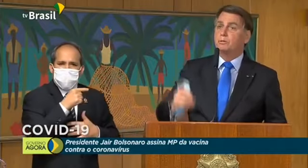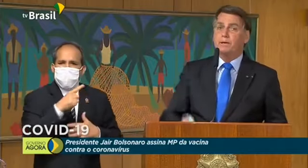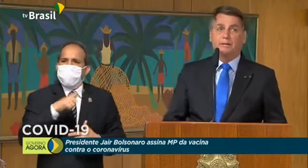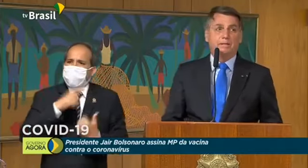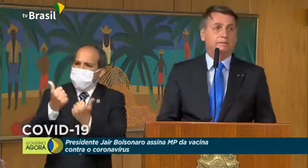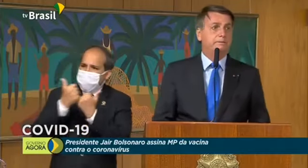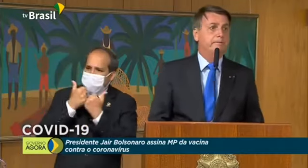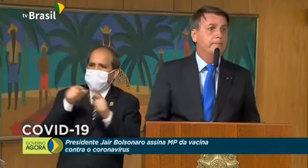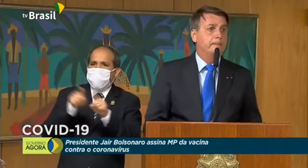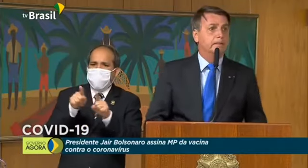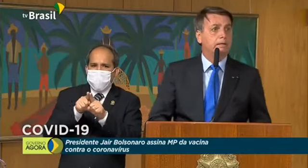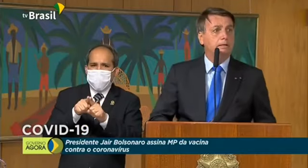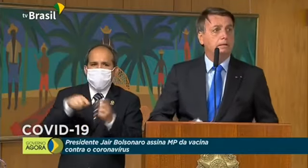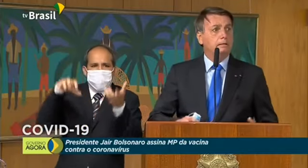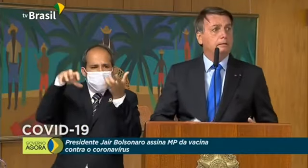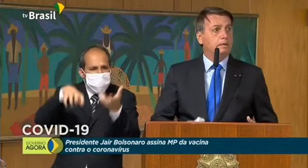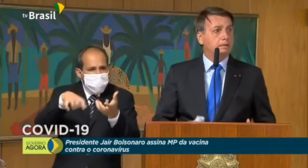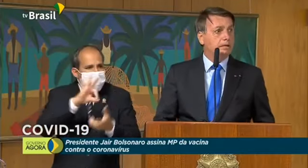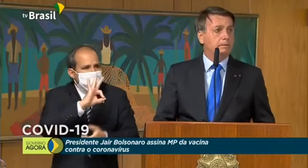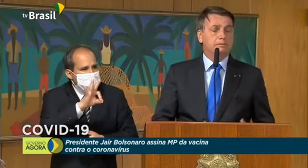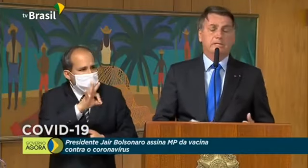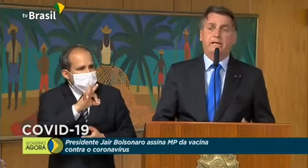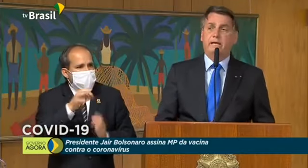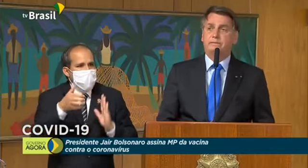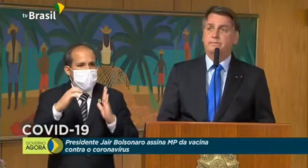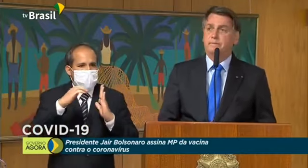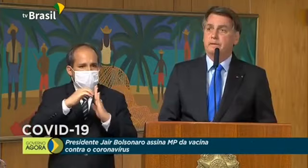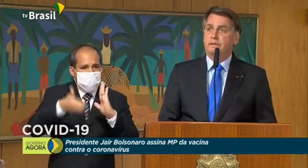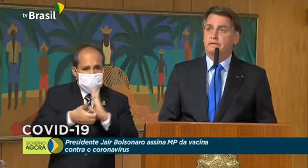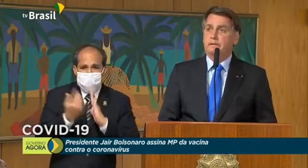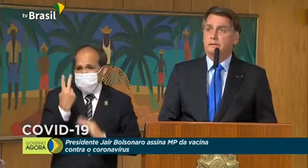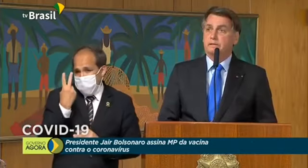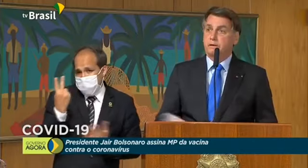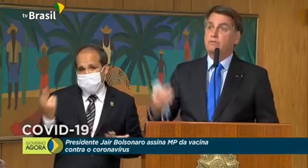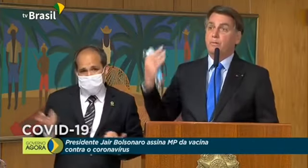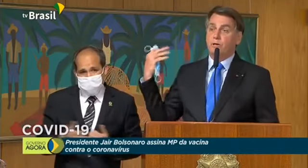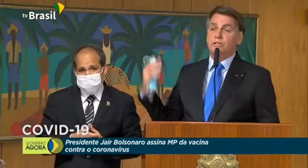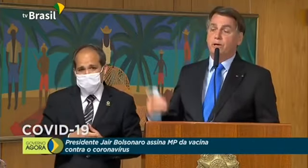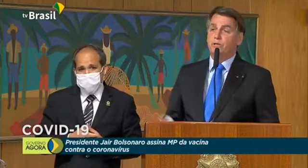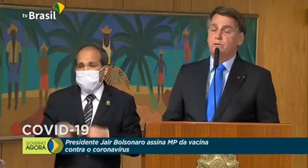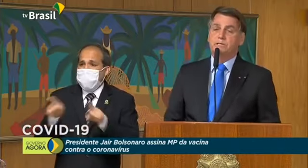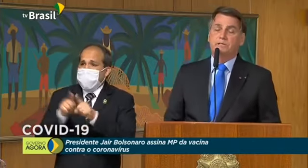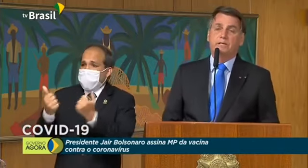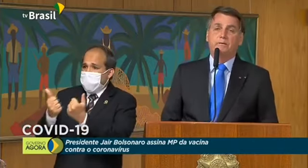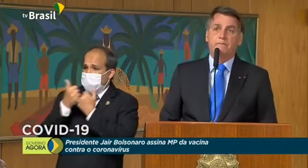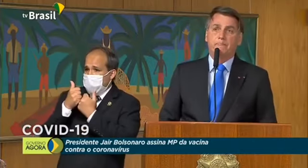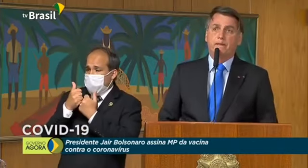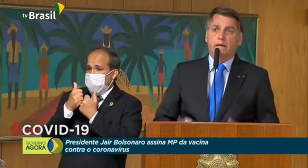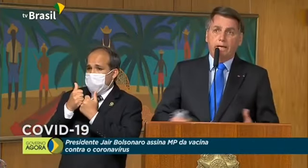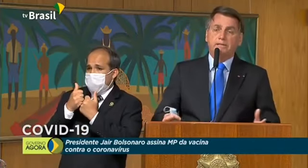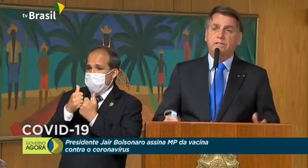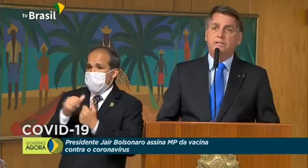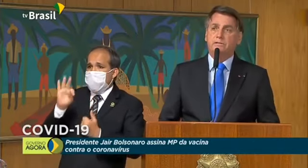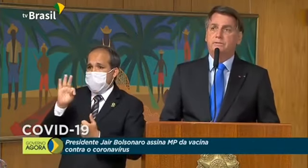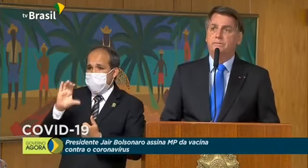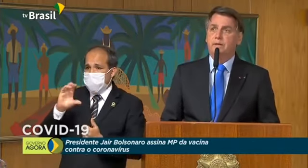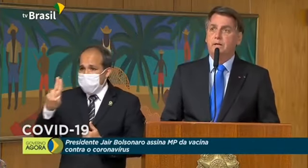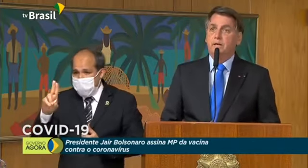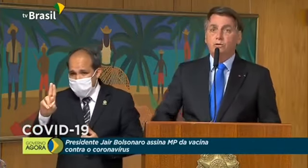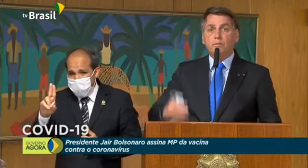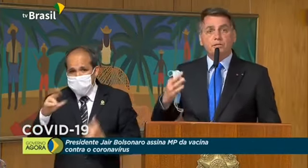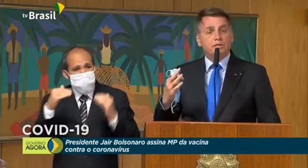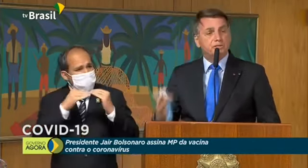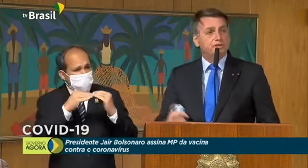tínhamos o apoio do parlamento, da Câmara e do Senado, tivemos apoio de tribunal de contas da União, eram atendidos.